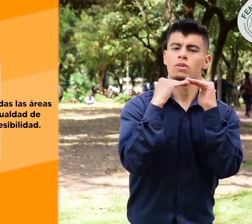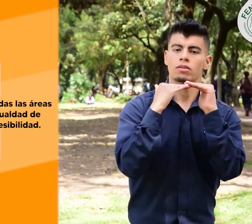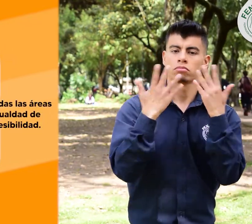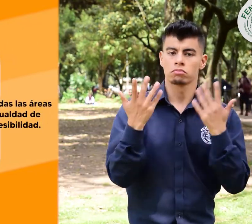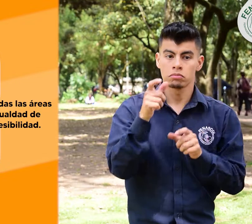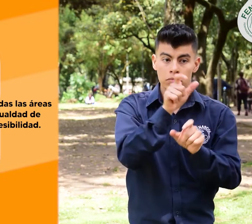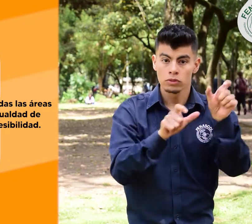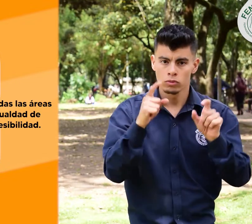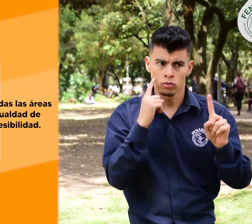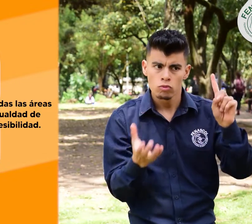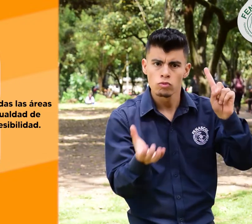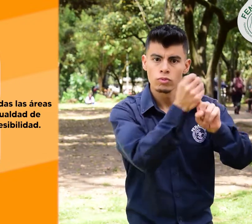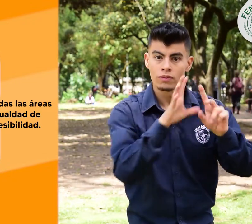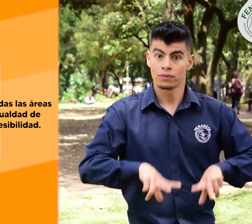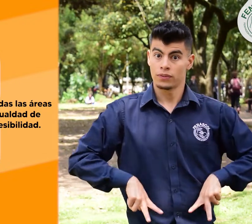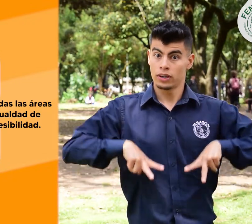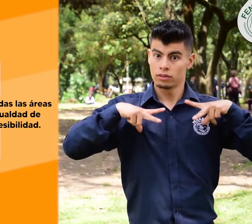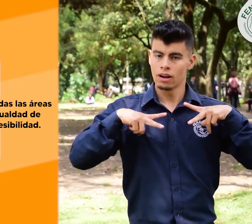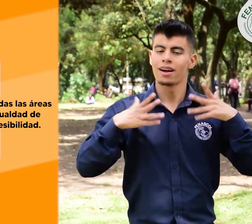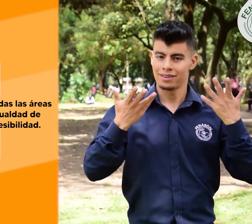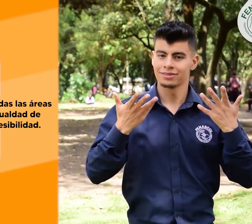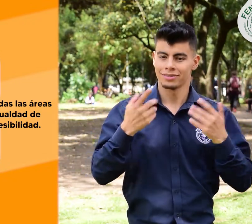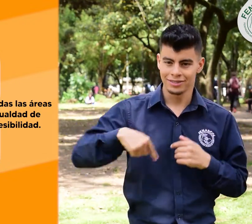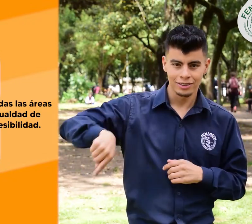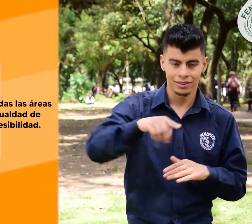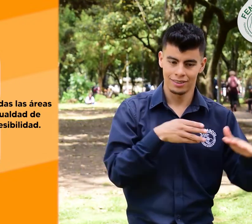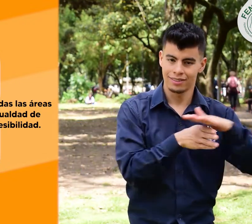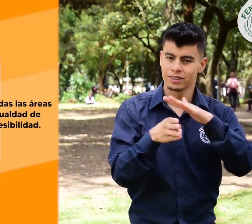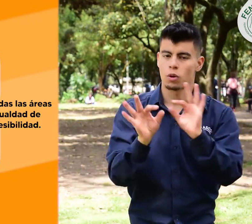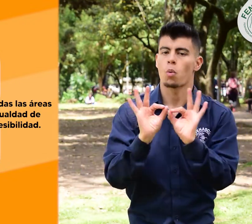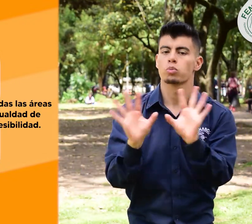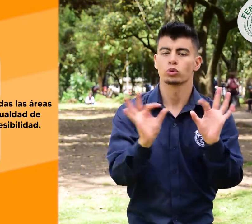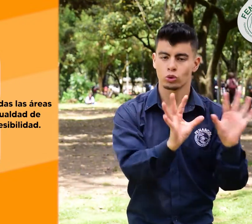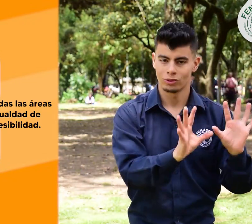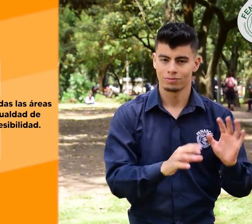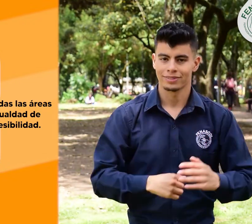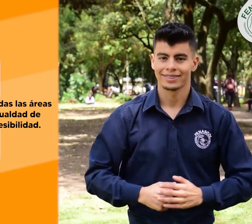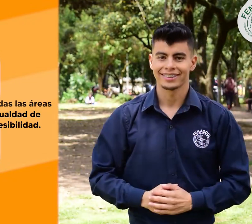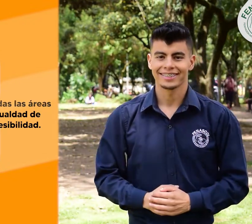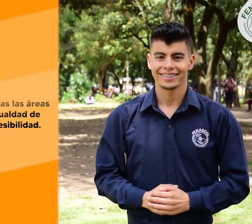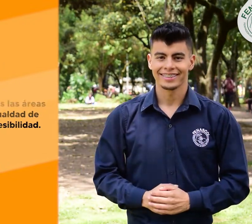accesibilidad y equiparación de oportunidades las